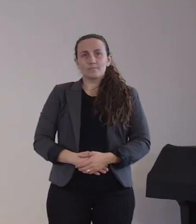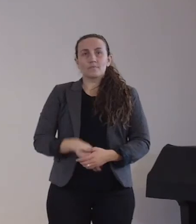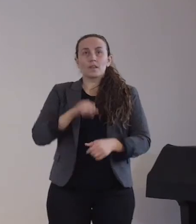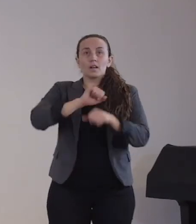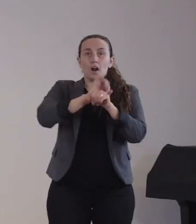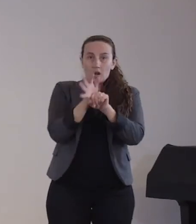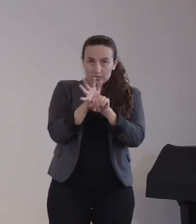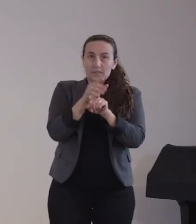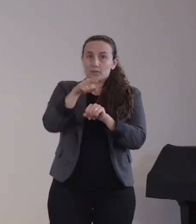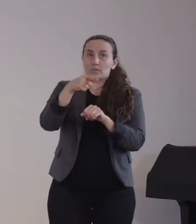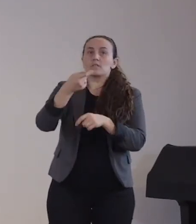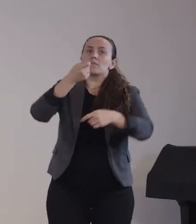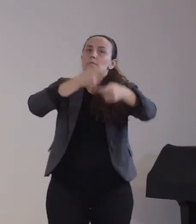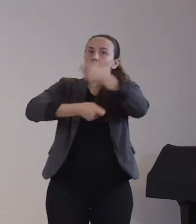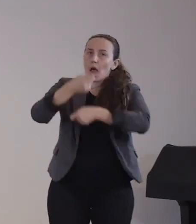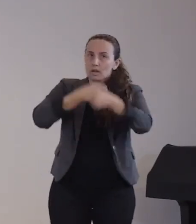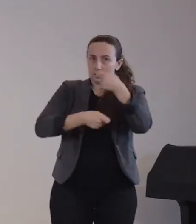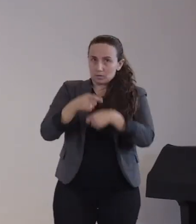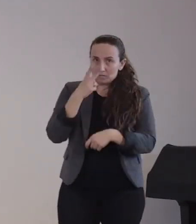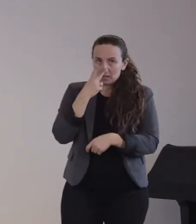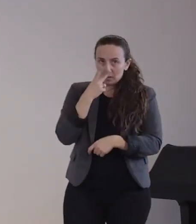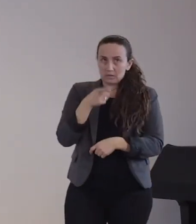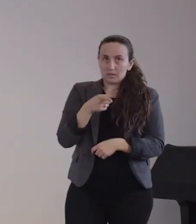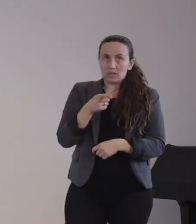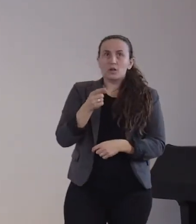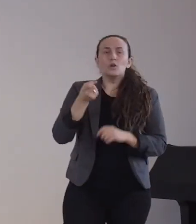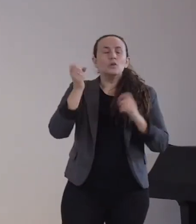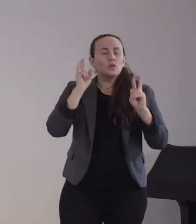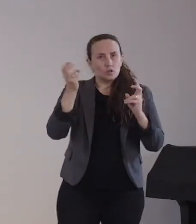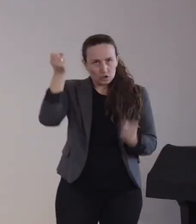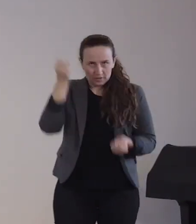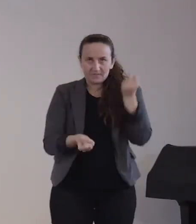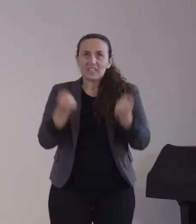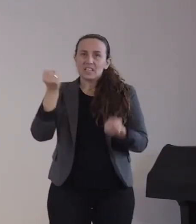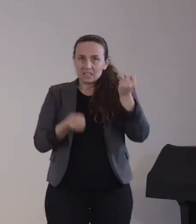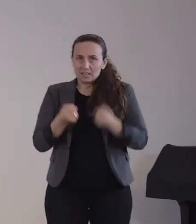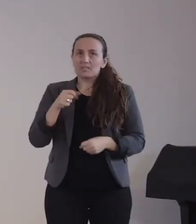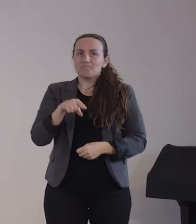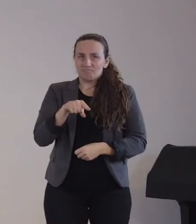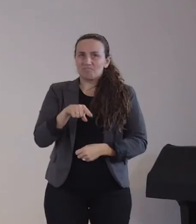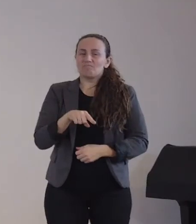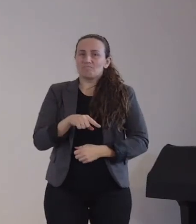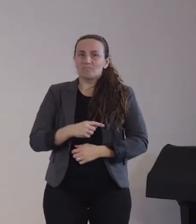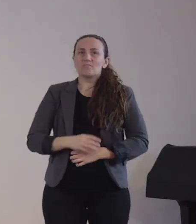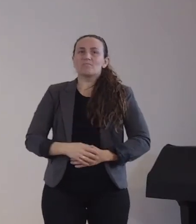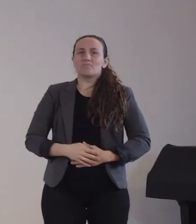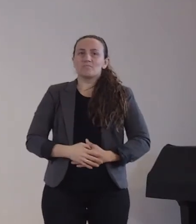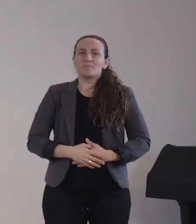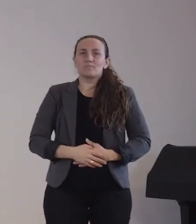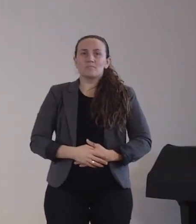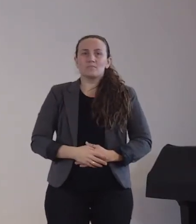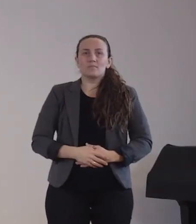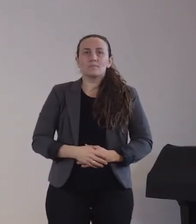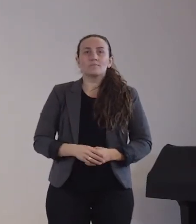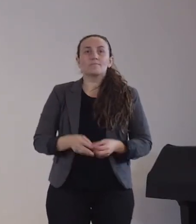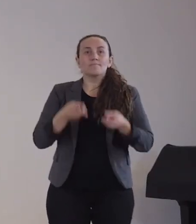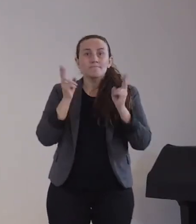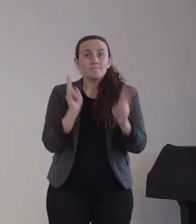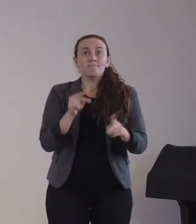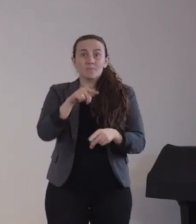insgesamt schwierig. Wir haben noch keine spezifische Therapie, das heißt, letztlich haben wir